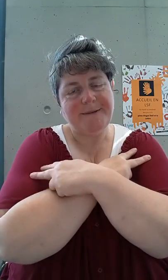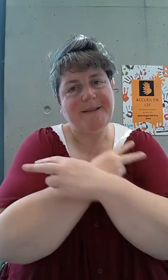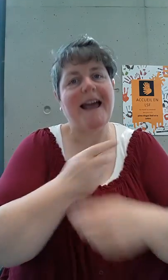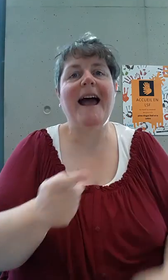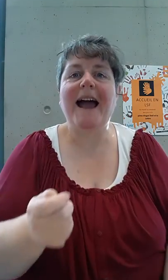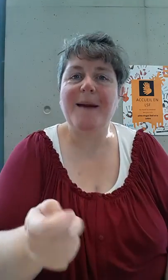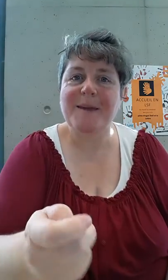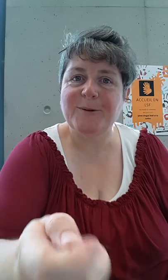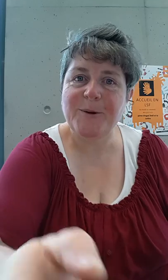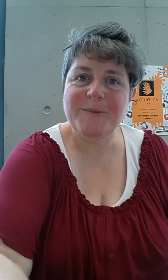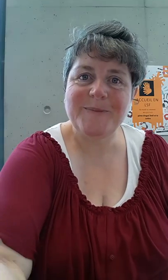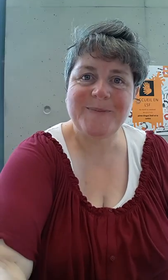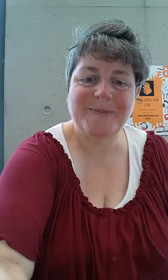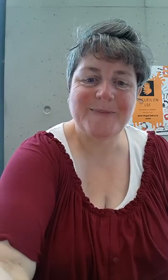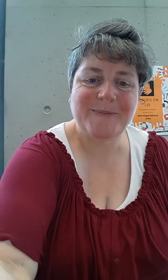A bientôt 20 42 43 44